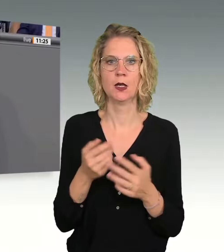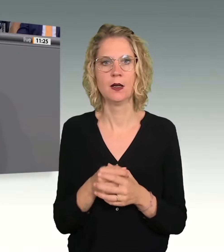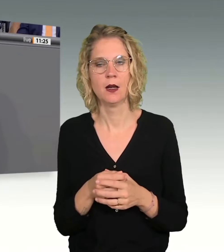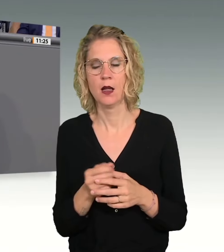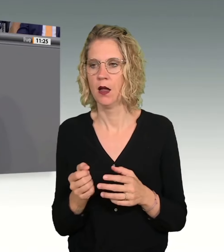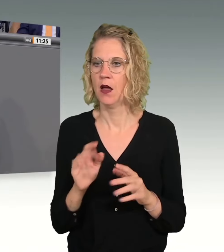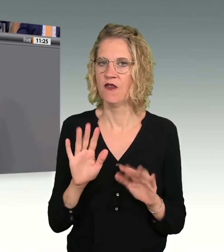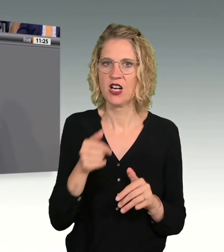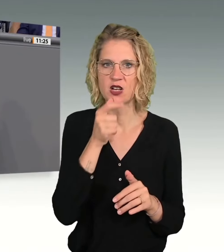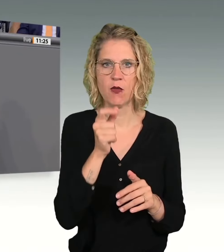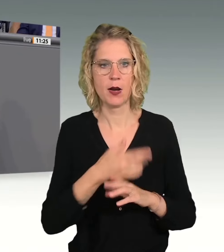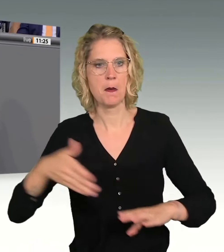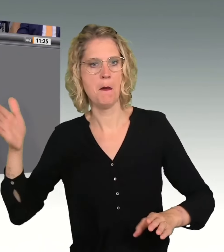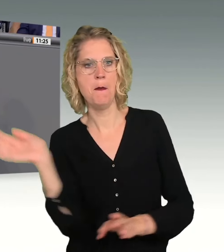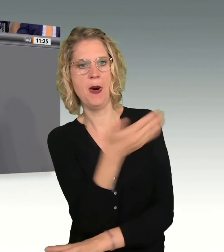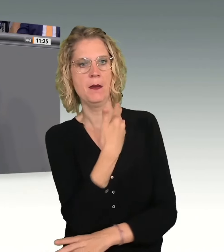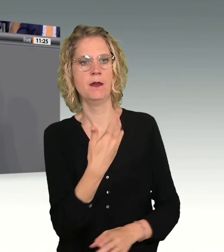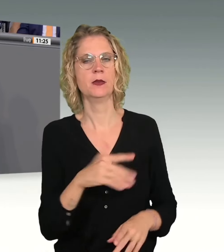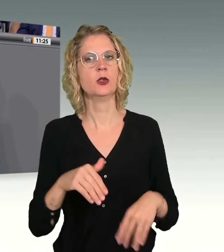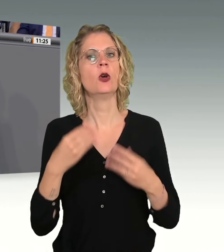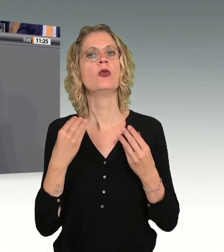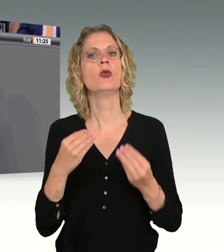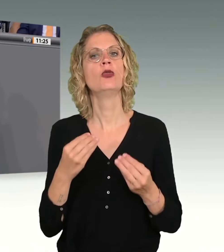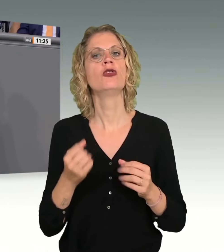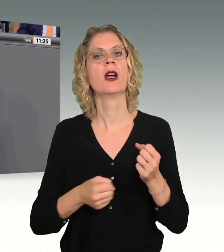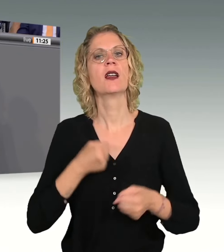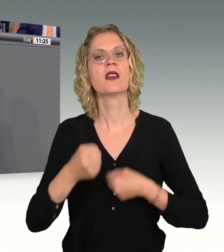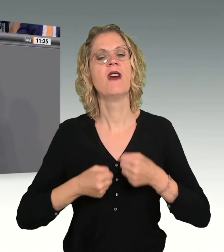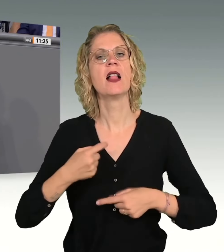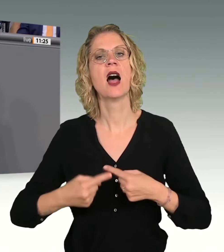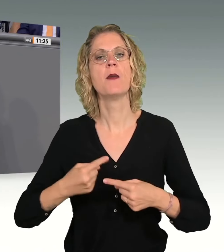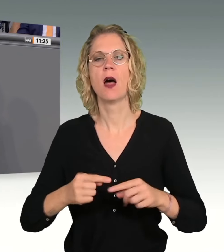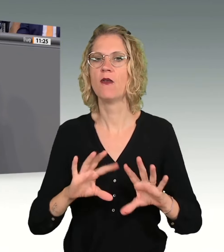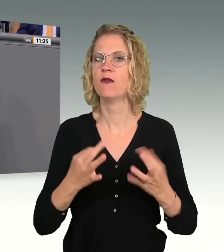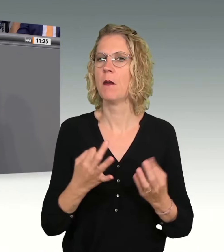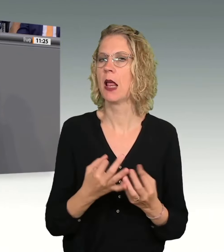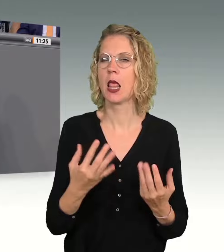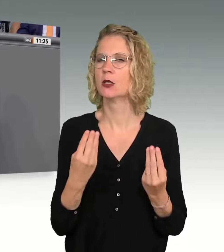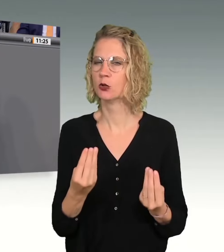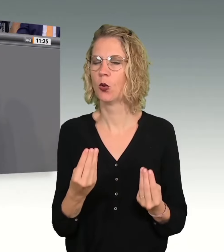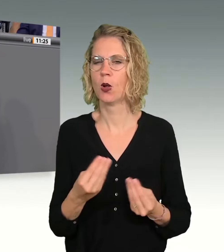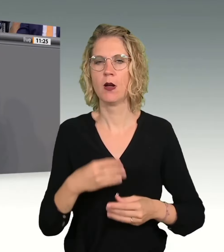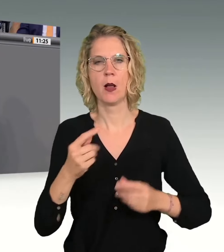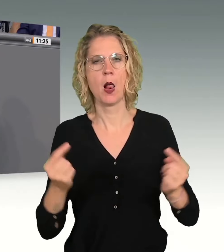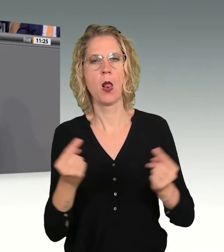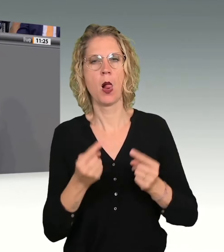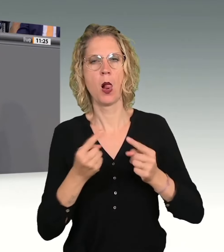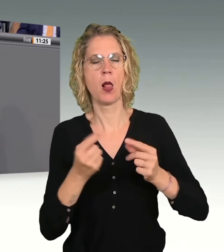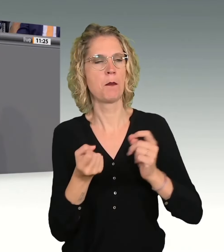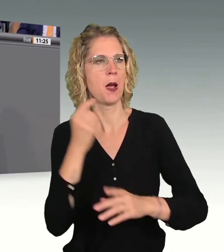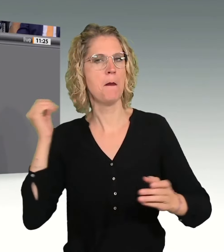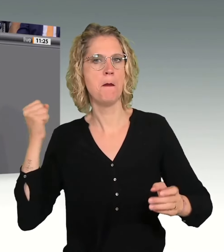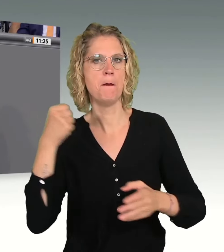Allzu oft ist das ein typischer Ablauf von Gewaltzahlen in Beziehungen oder in Familien. Leider ist diese Darstellung nicht nur